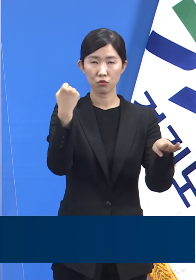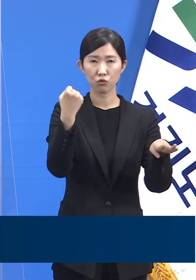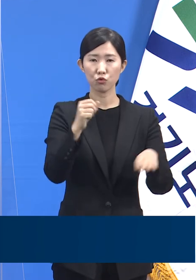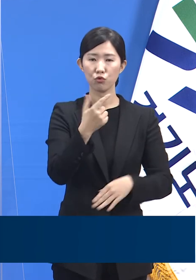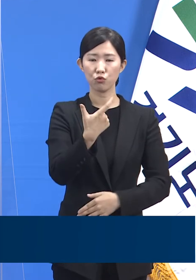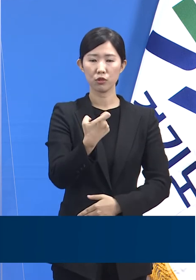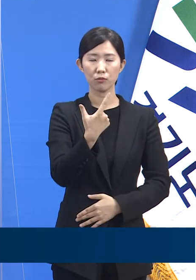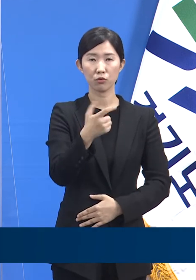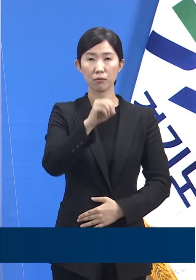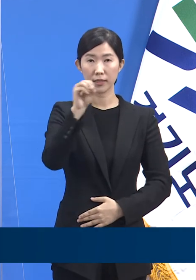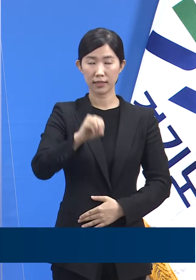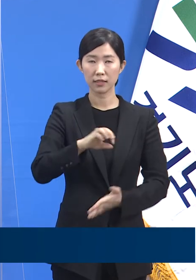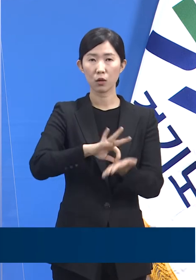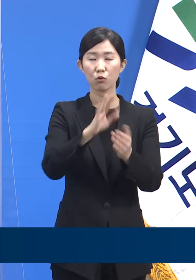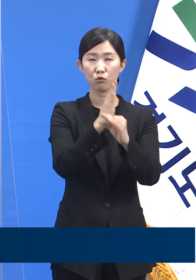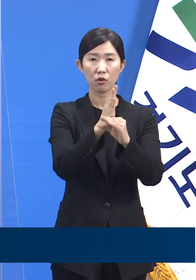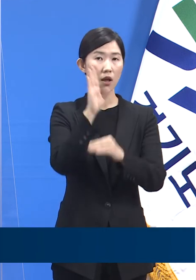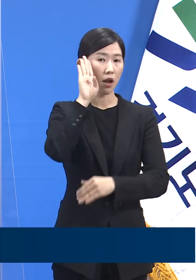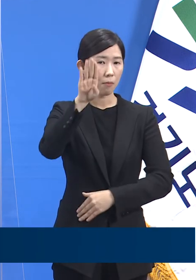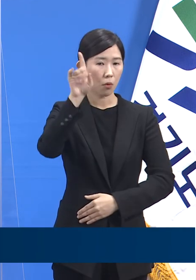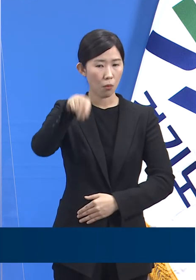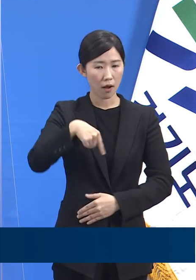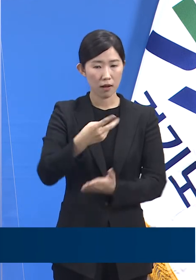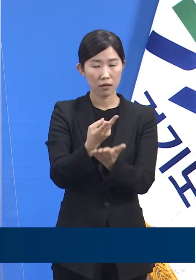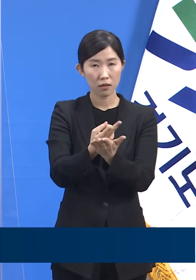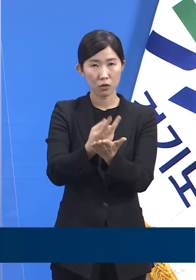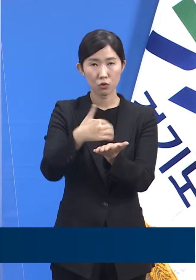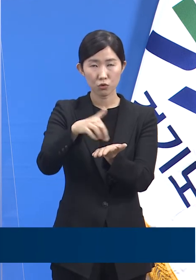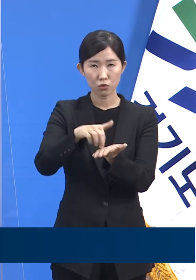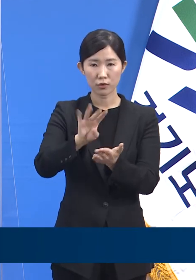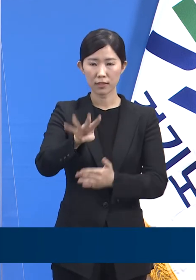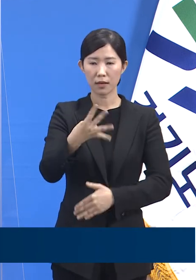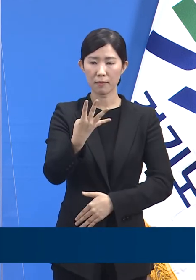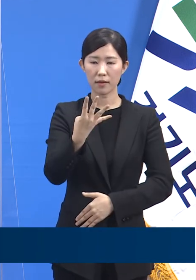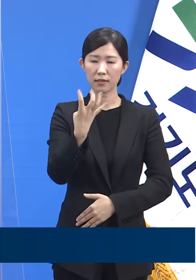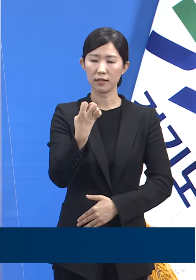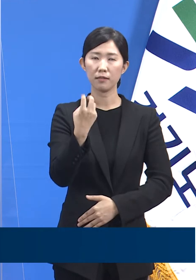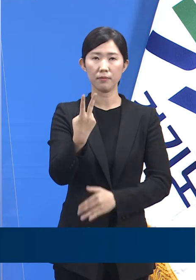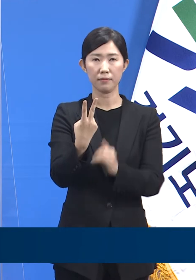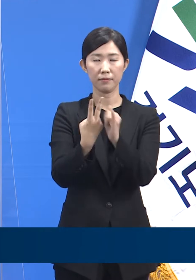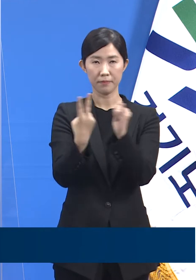가동률을 보이며 잔여 수용 가능 인원은 442명입니다.